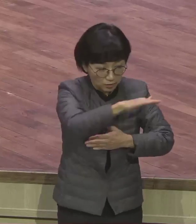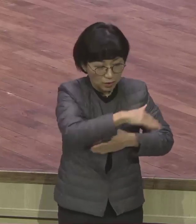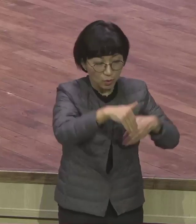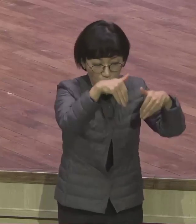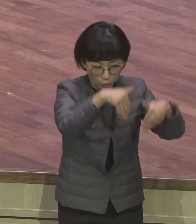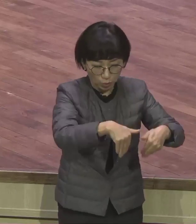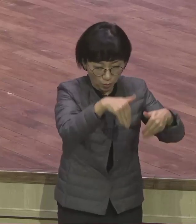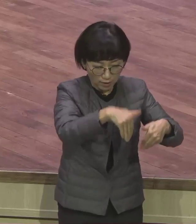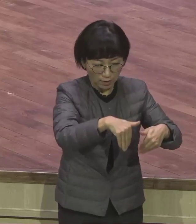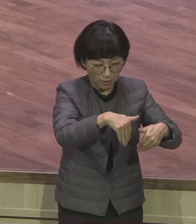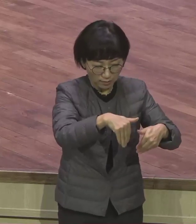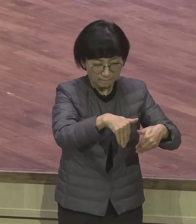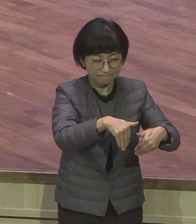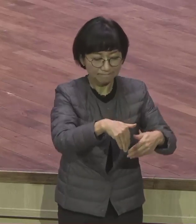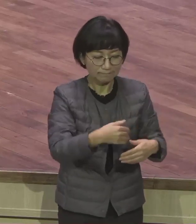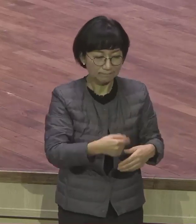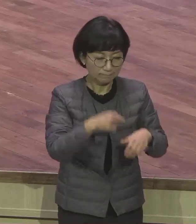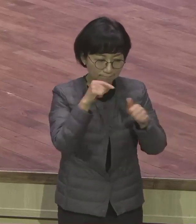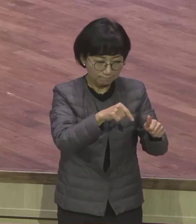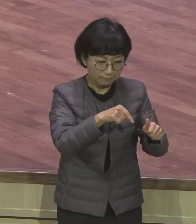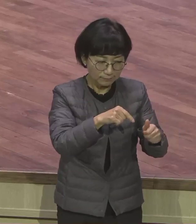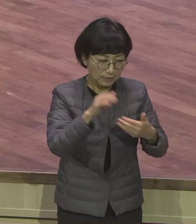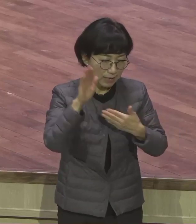하나님의 심판을 통해서 그렇게 나갈 것이다